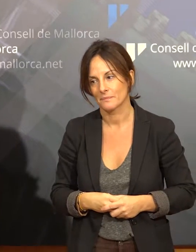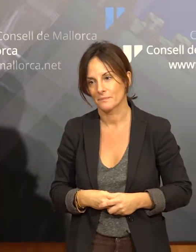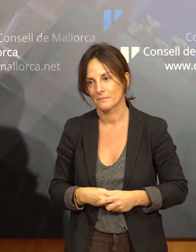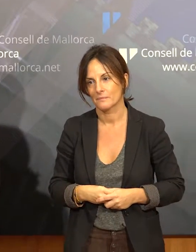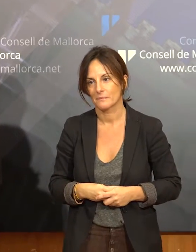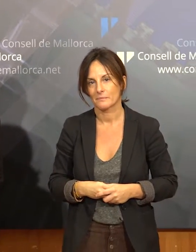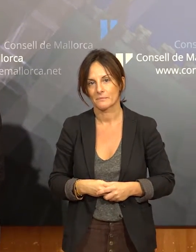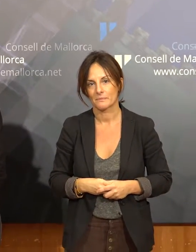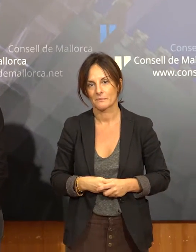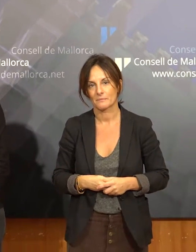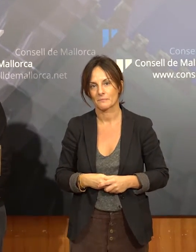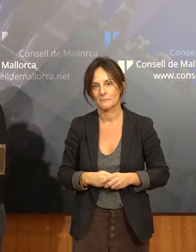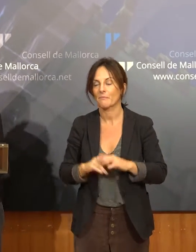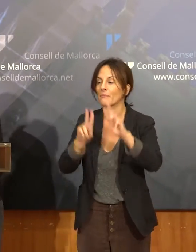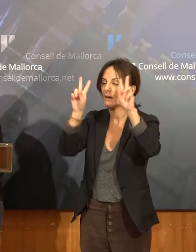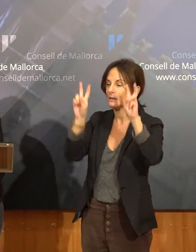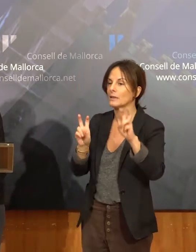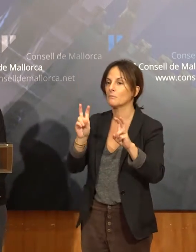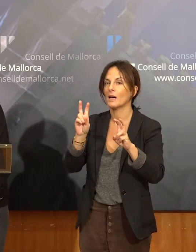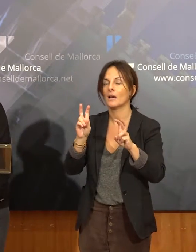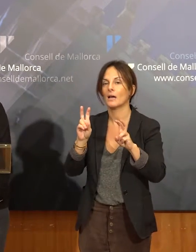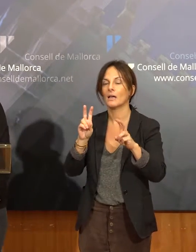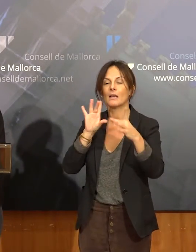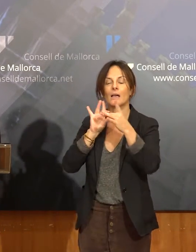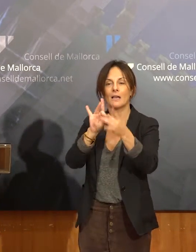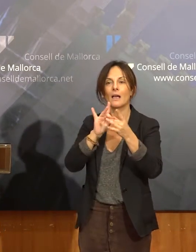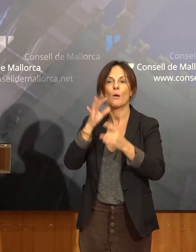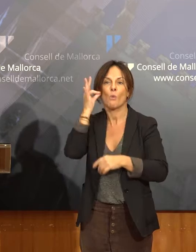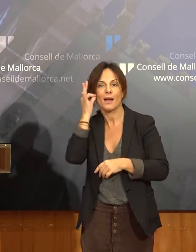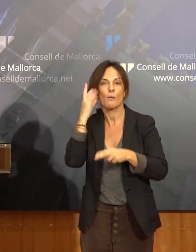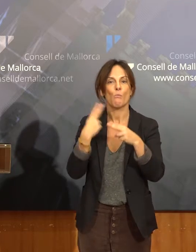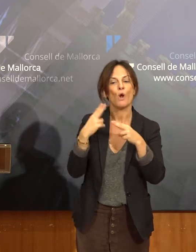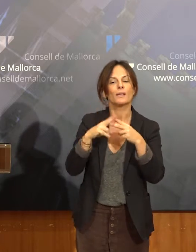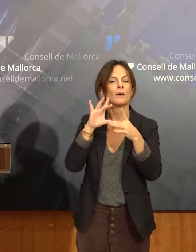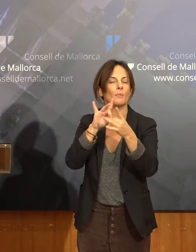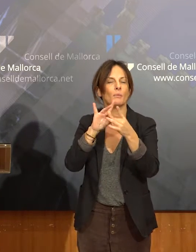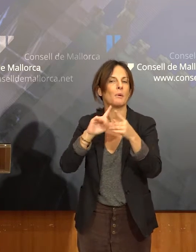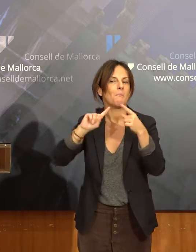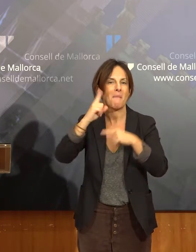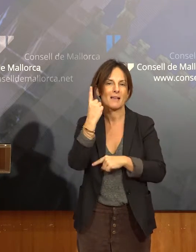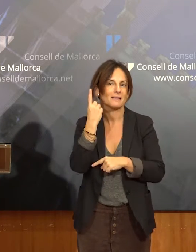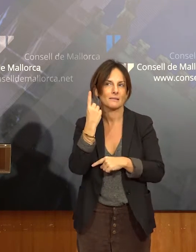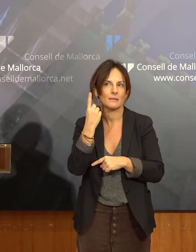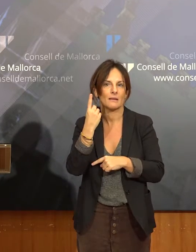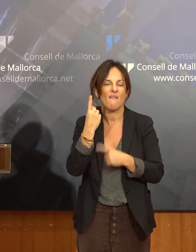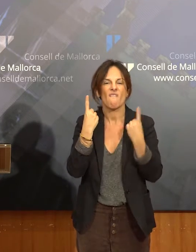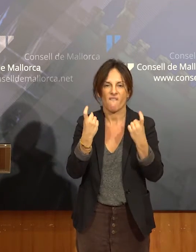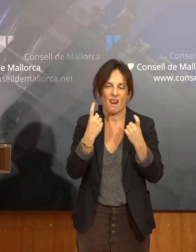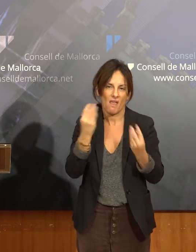En respecte a la relació mujer-politica, què és el més destacat? Què creus que es de...